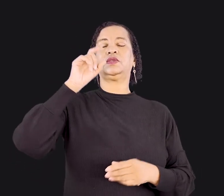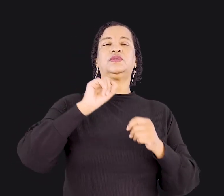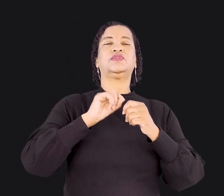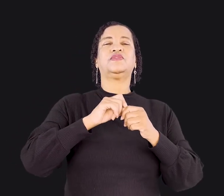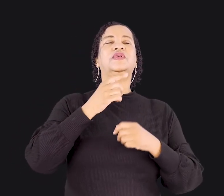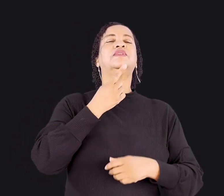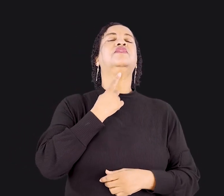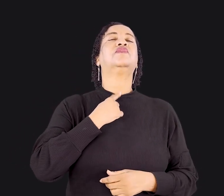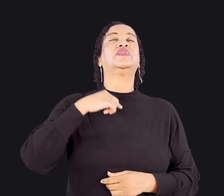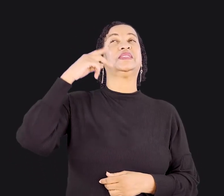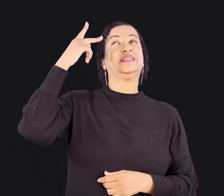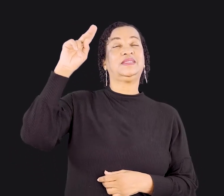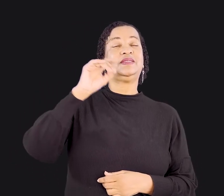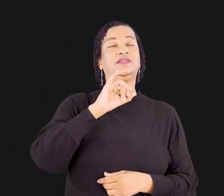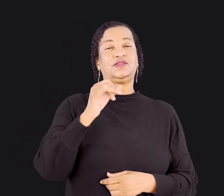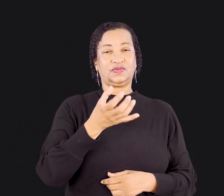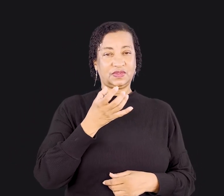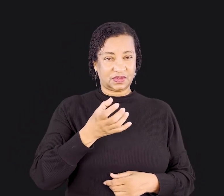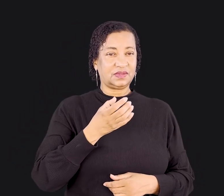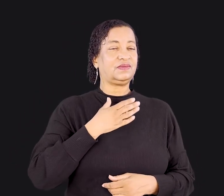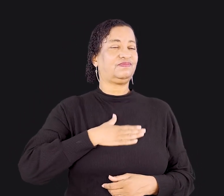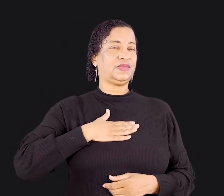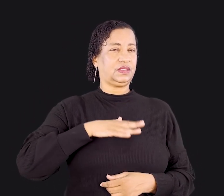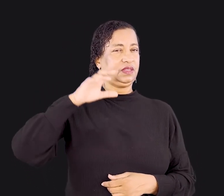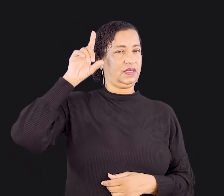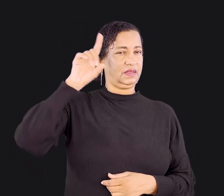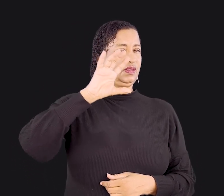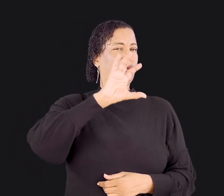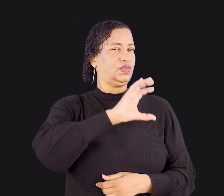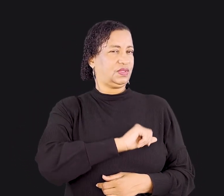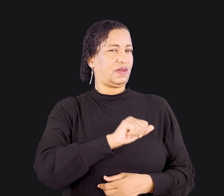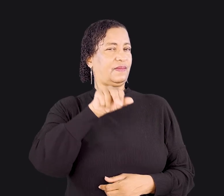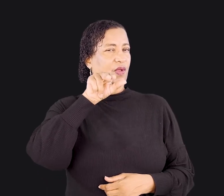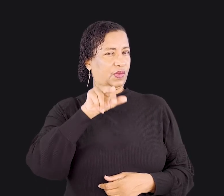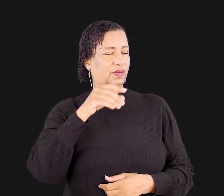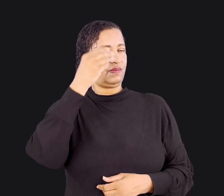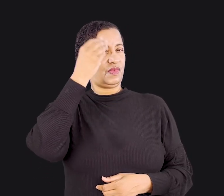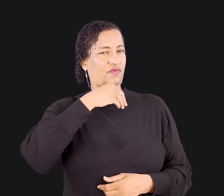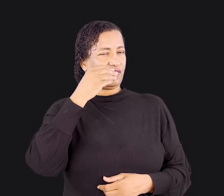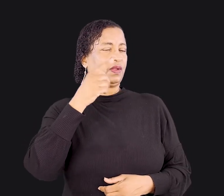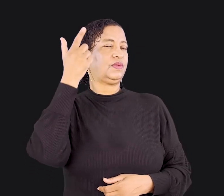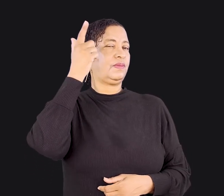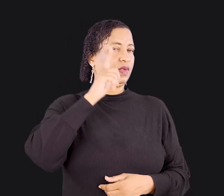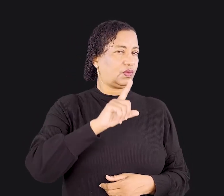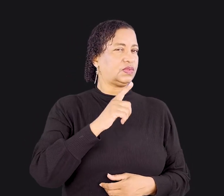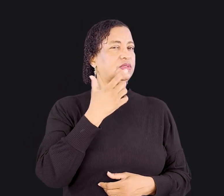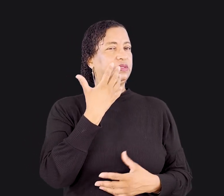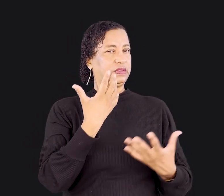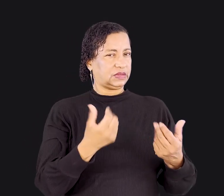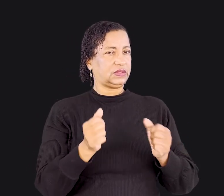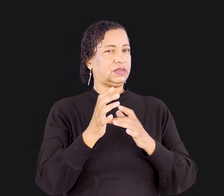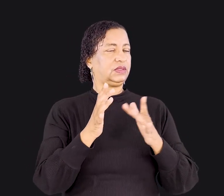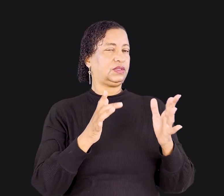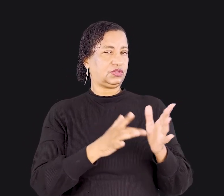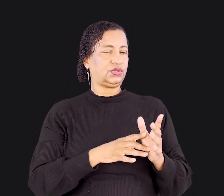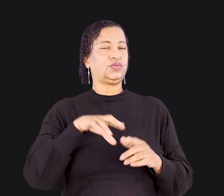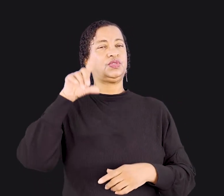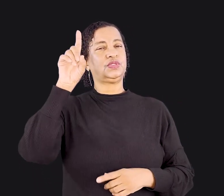que Deus quer. Se você realmente quer agradar a Deus e amar o seu irmão mais fraco para ganhá-lo para Cristo, Deus mostrará a